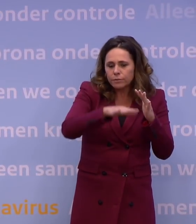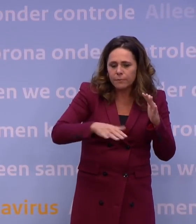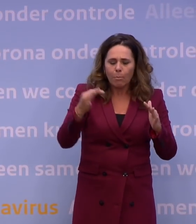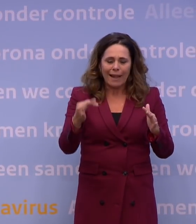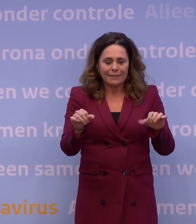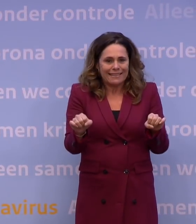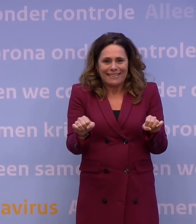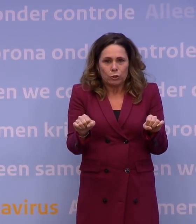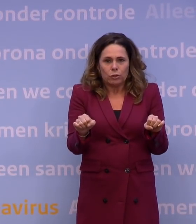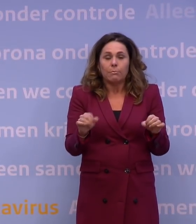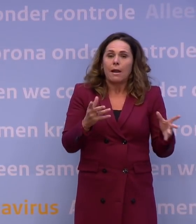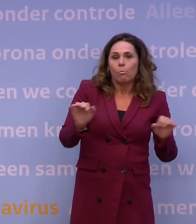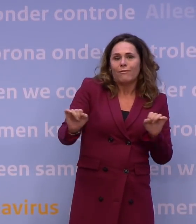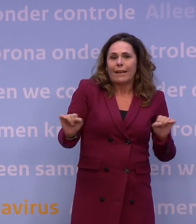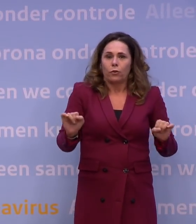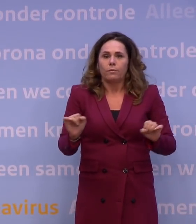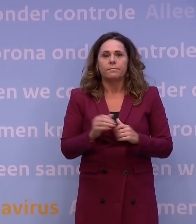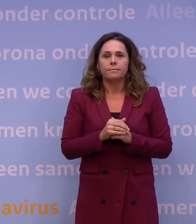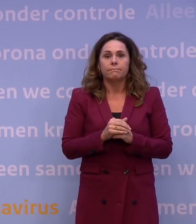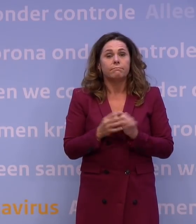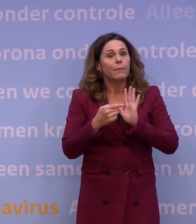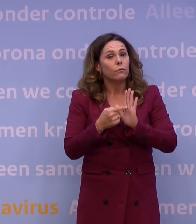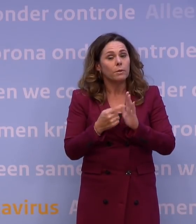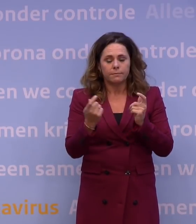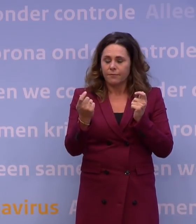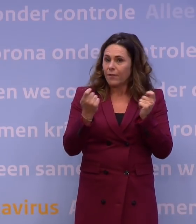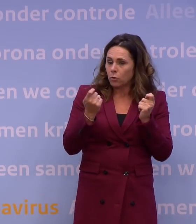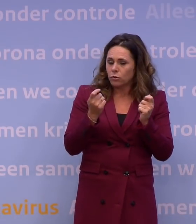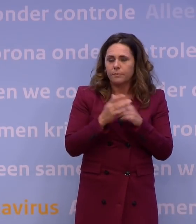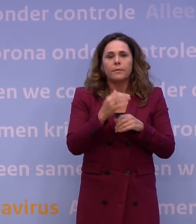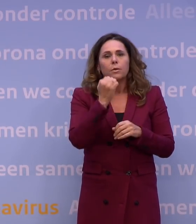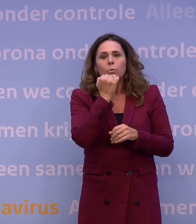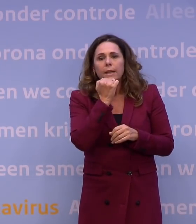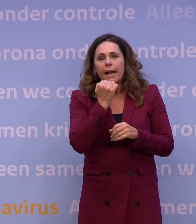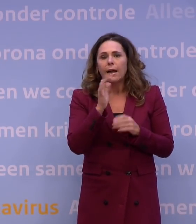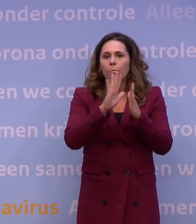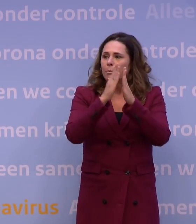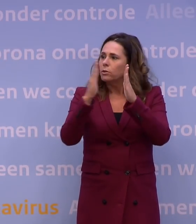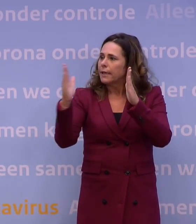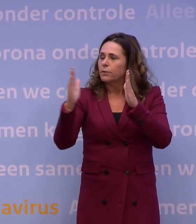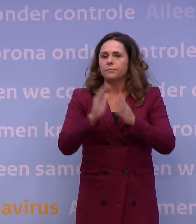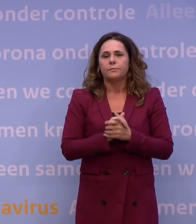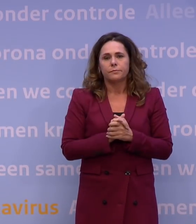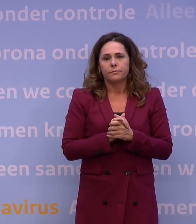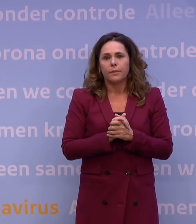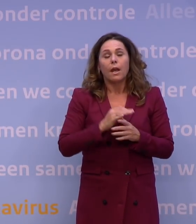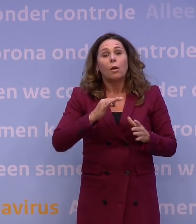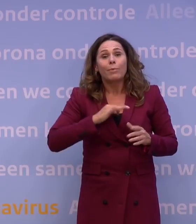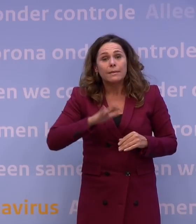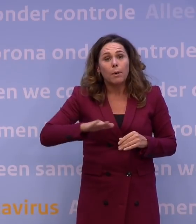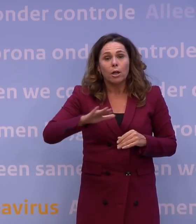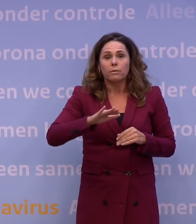stilzitten, maar bewegen. Bijvoorbeeld winkels, musea en bibliotheken. Maar ook pretparken,